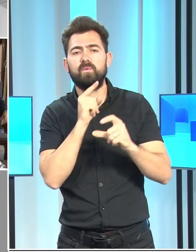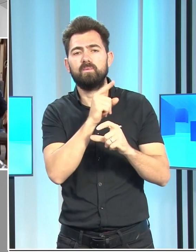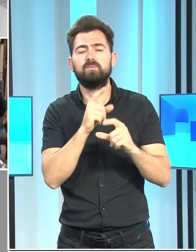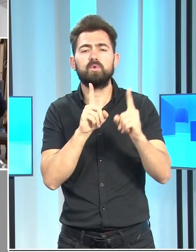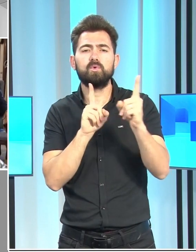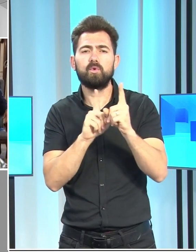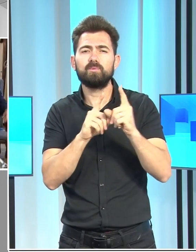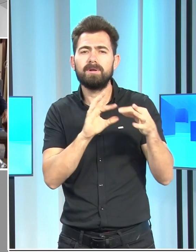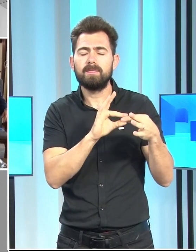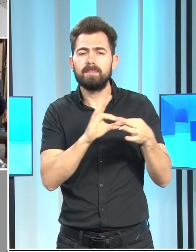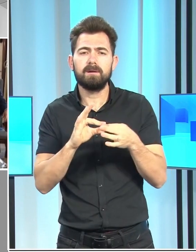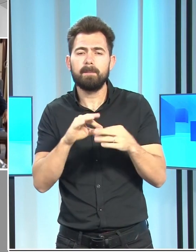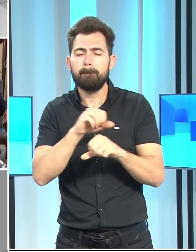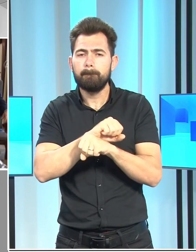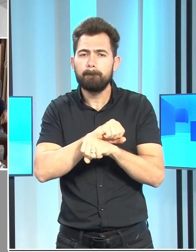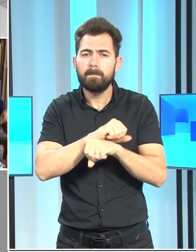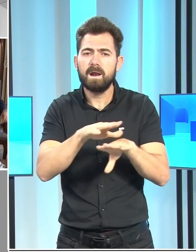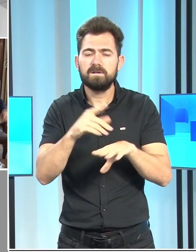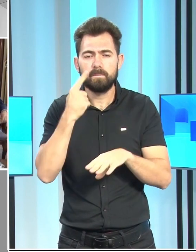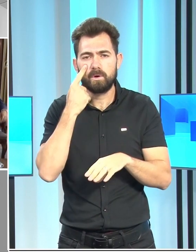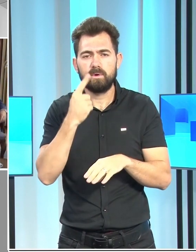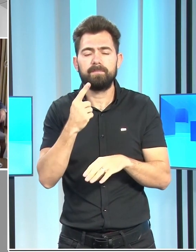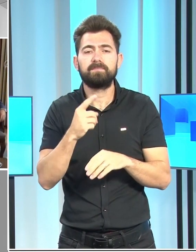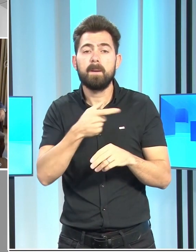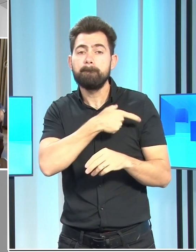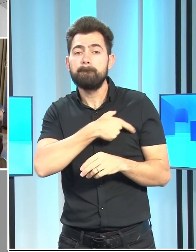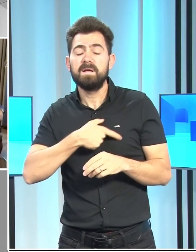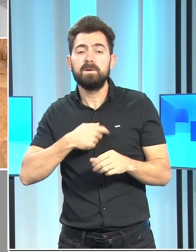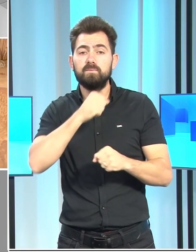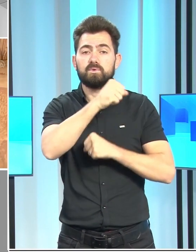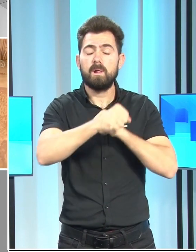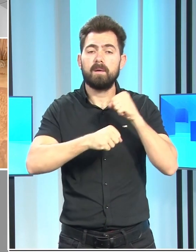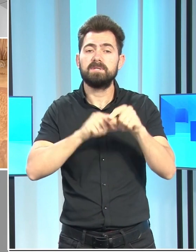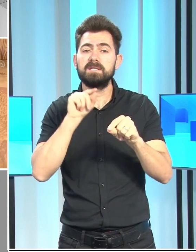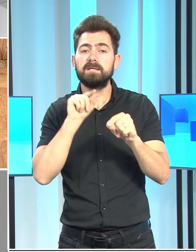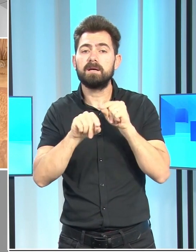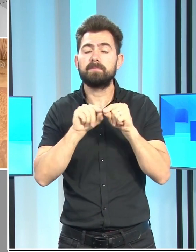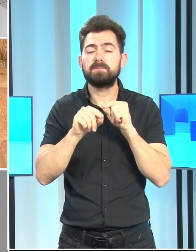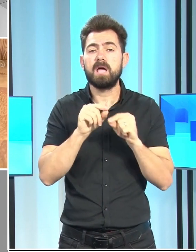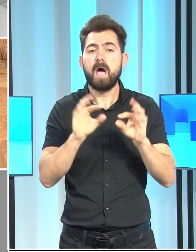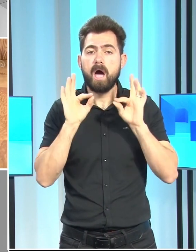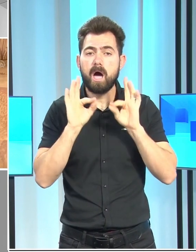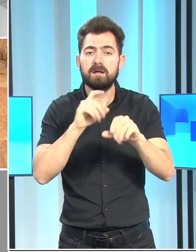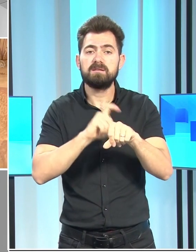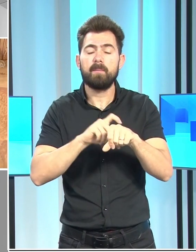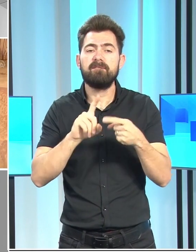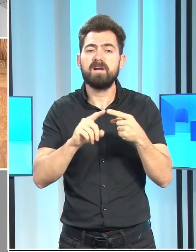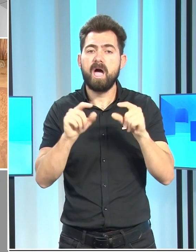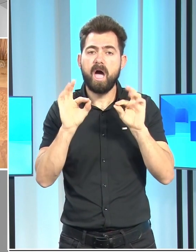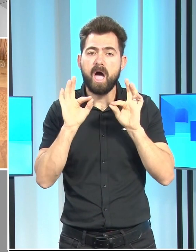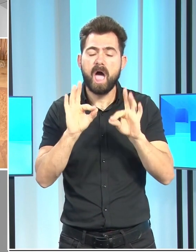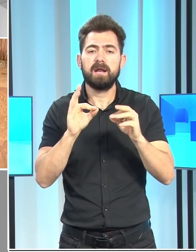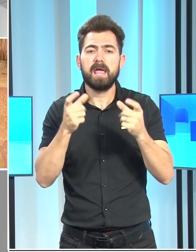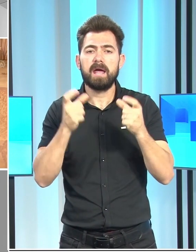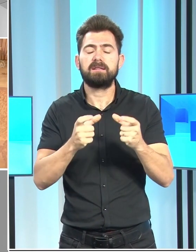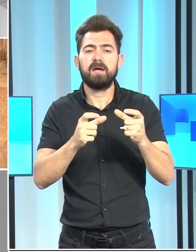görüşmeye ilişkin paylaşımında, Milli davamız Kıbrıs'ı her daim ve her yerde savunmaya